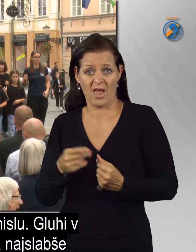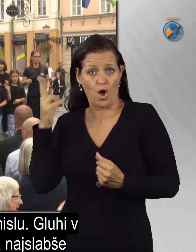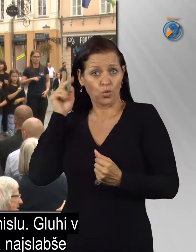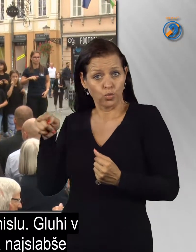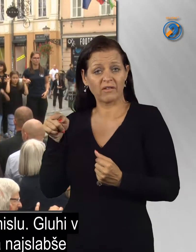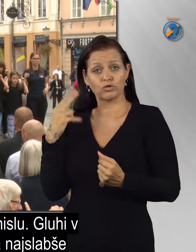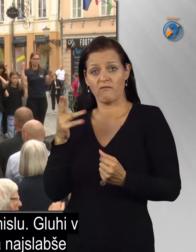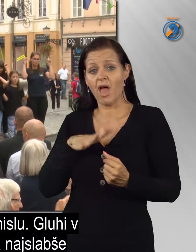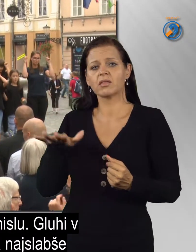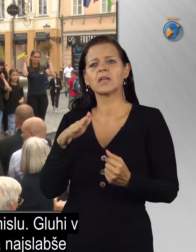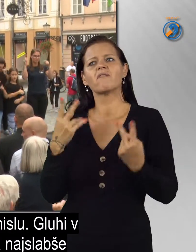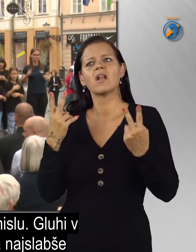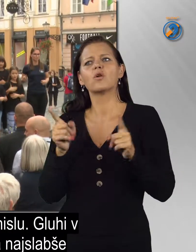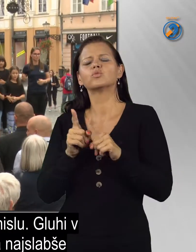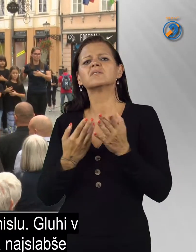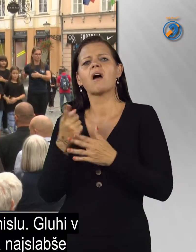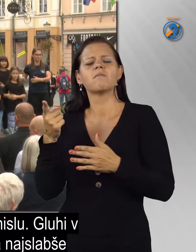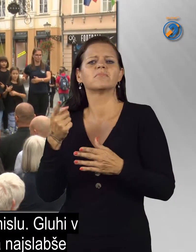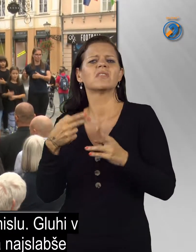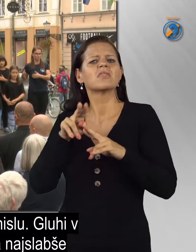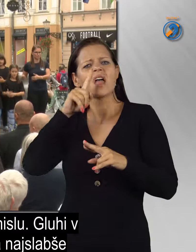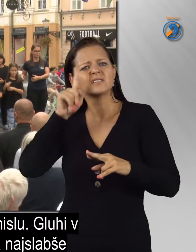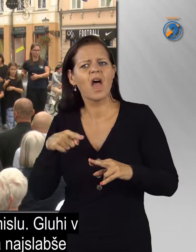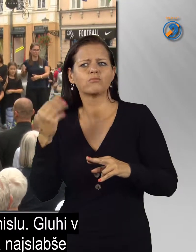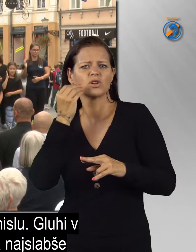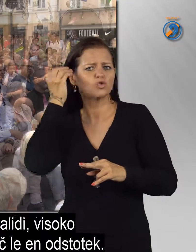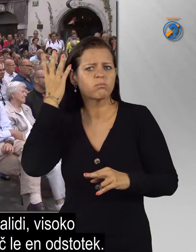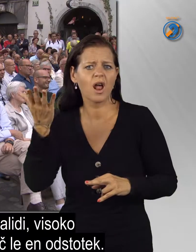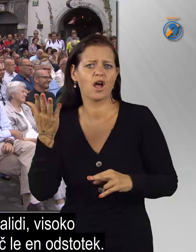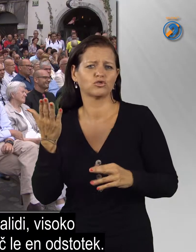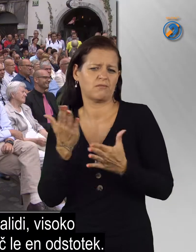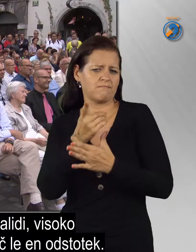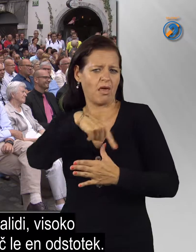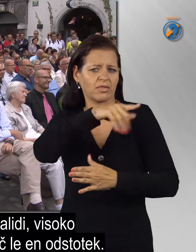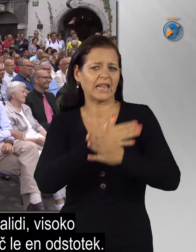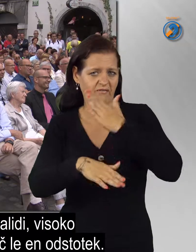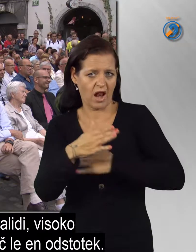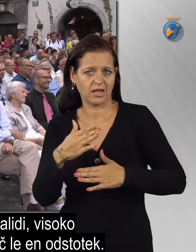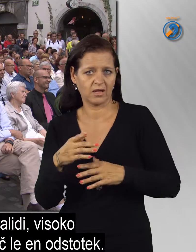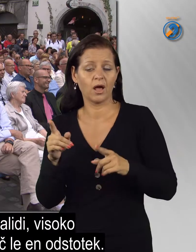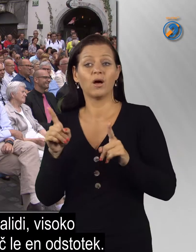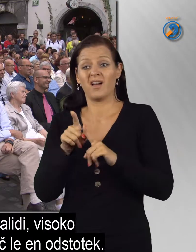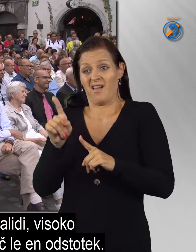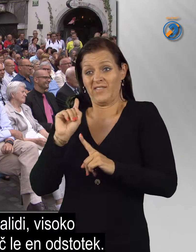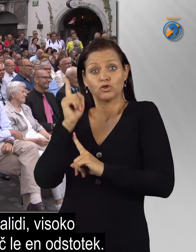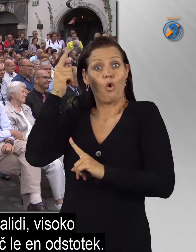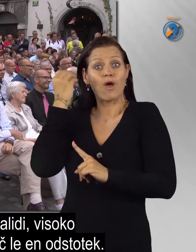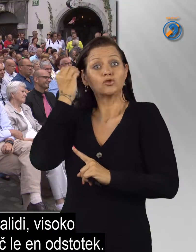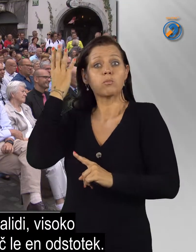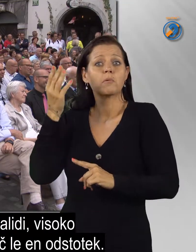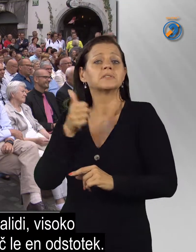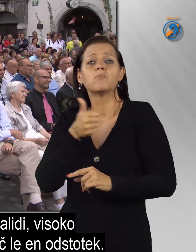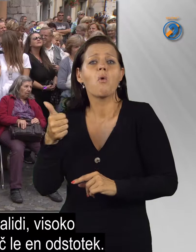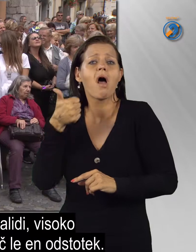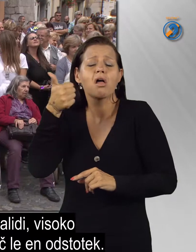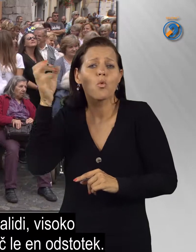Gluhi v Sloveniji veljajo za najslabše izobražene med invalidi, visoko izobrazbo, jih ima namreč le